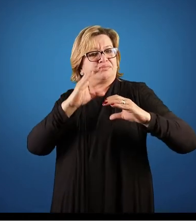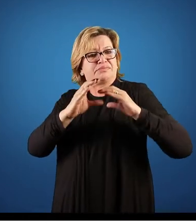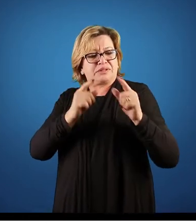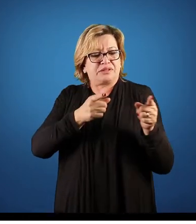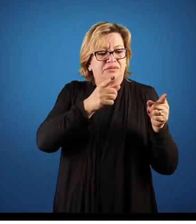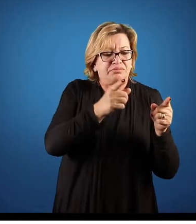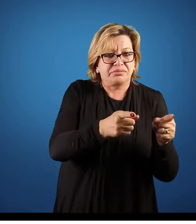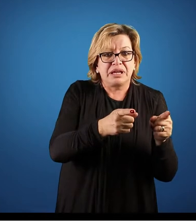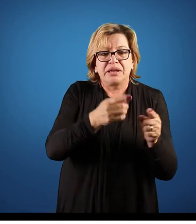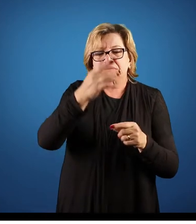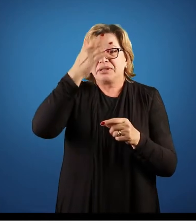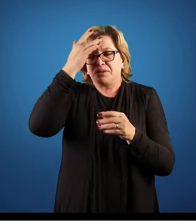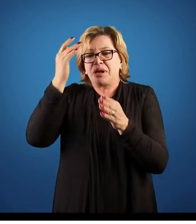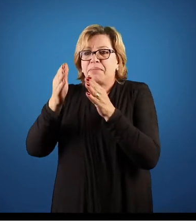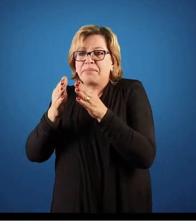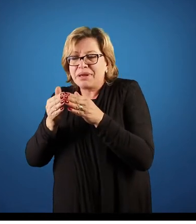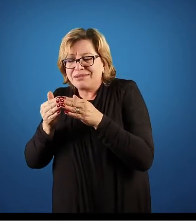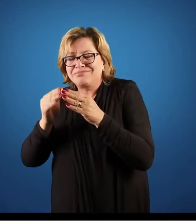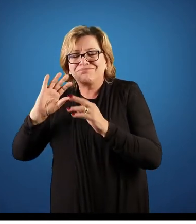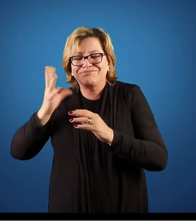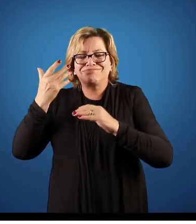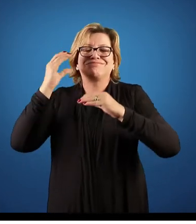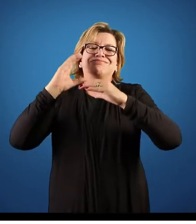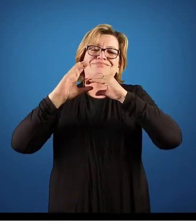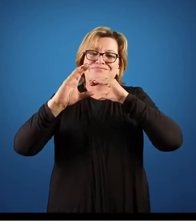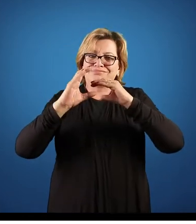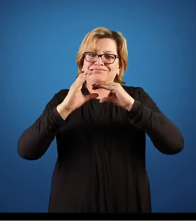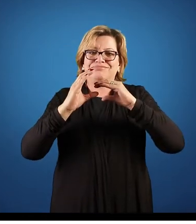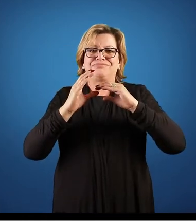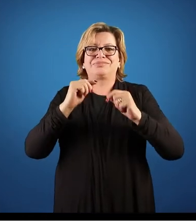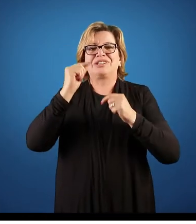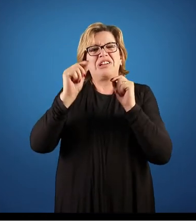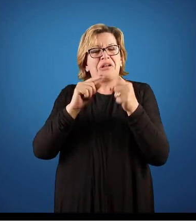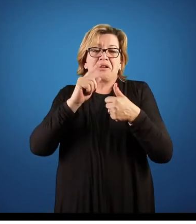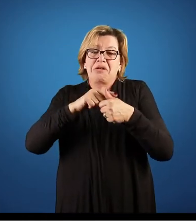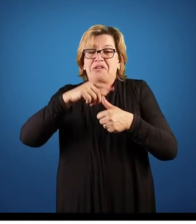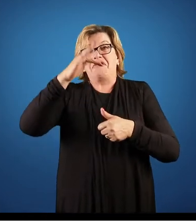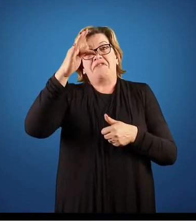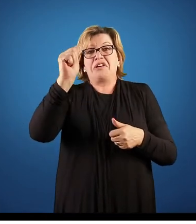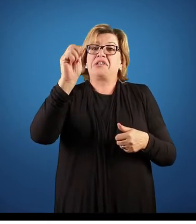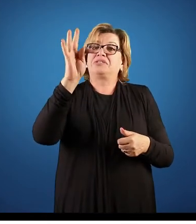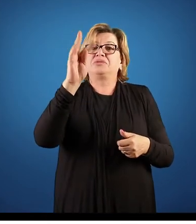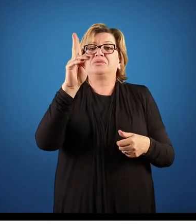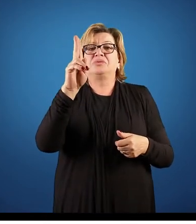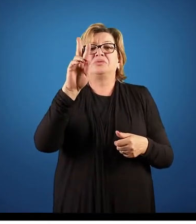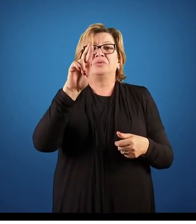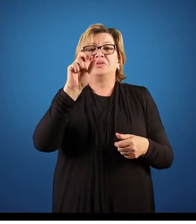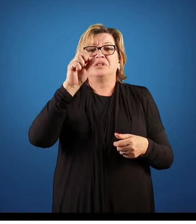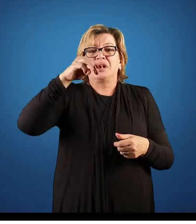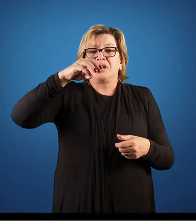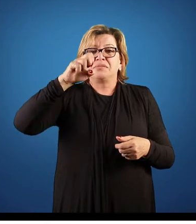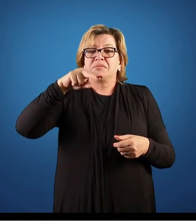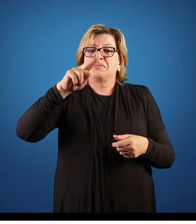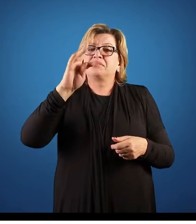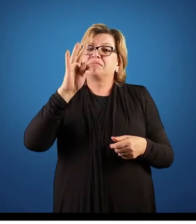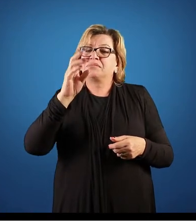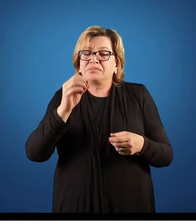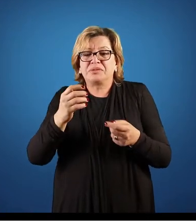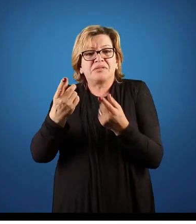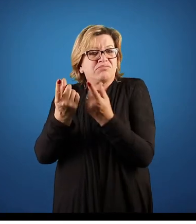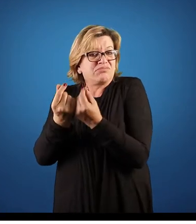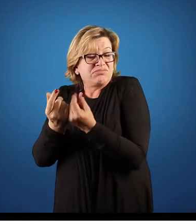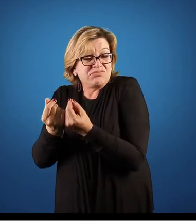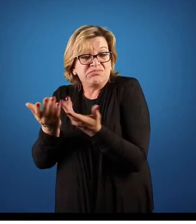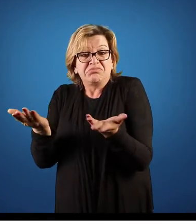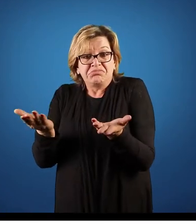Há um pedido de um cliente, ele gera uma comunicação para o setor de faturamento, que gera para o setor financeiro, para ver se o